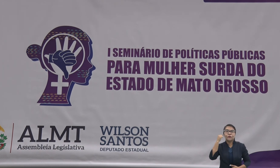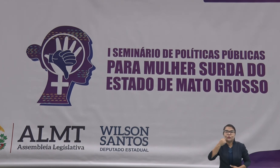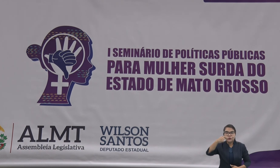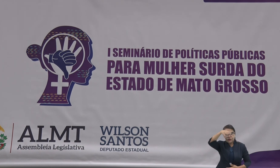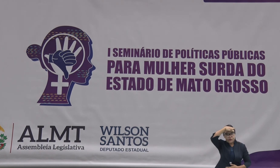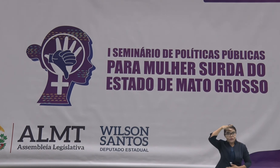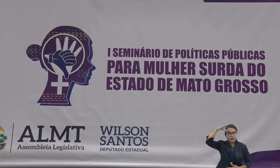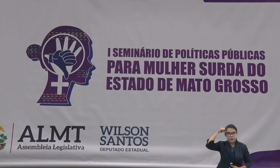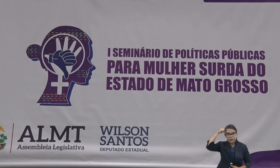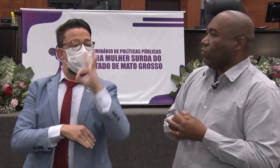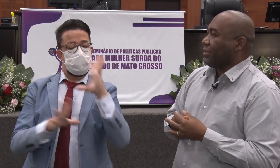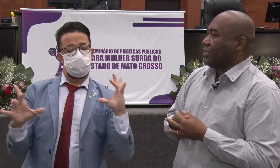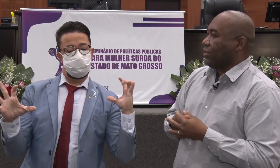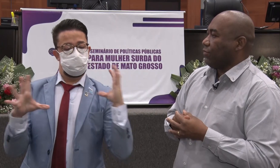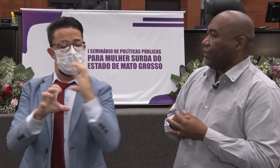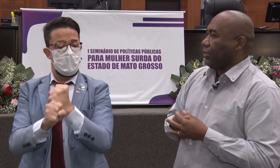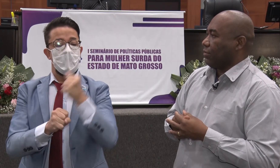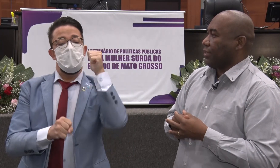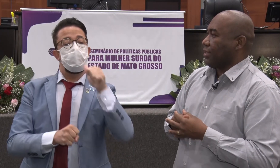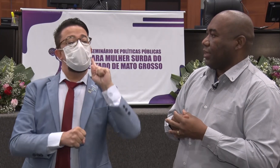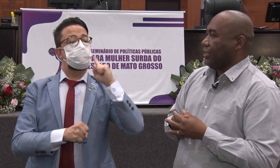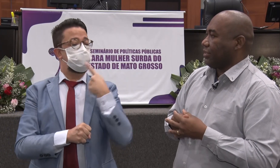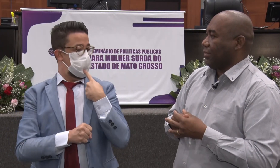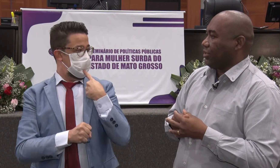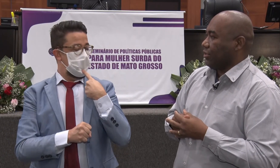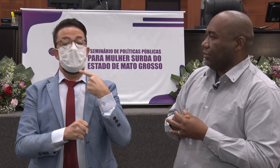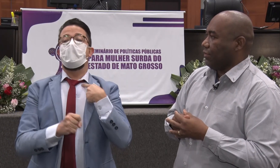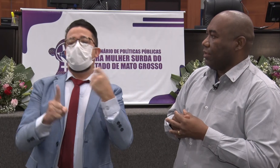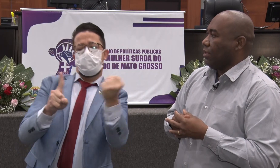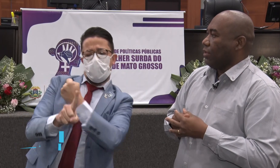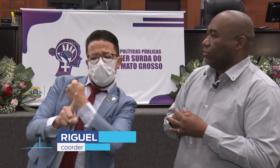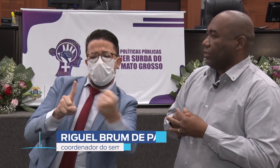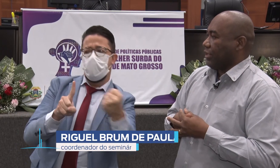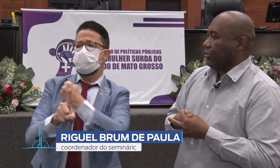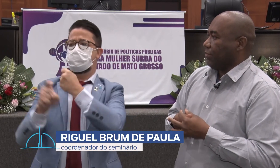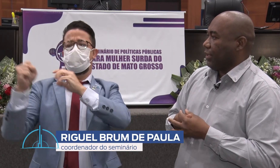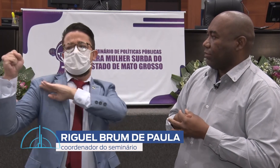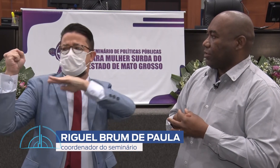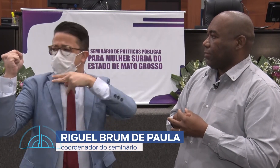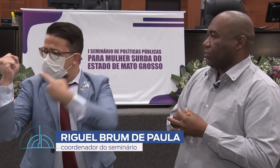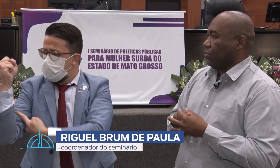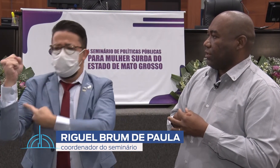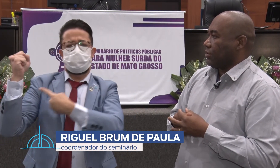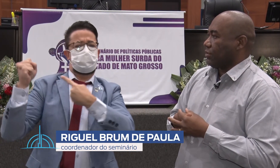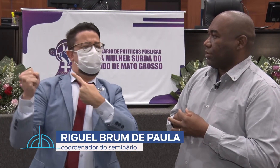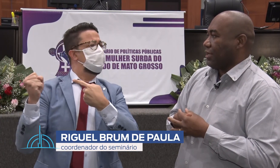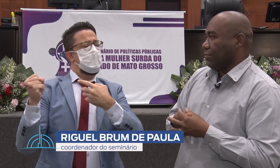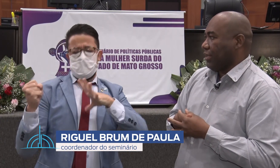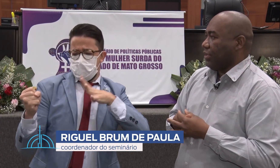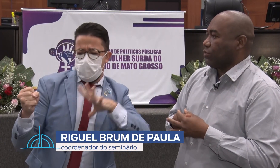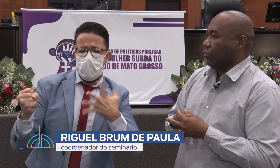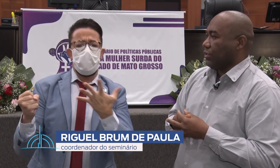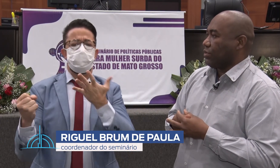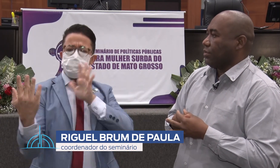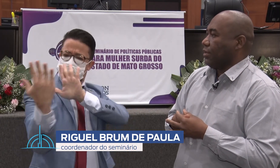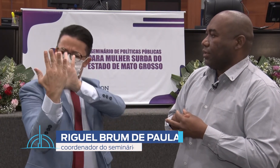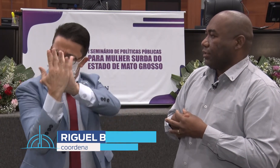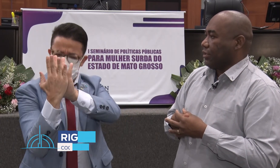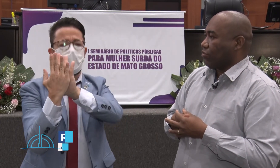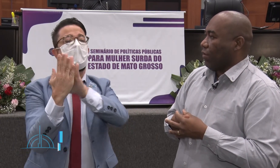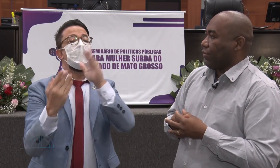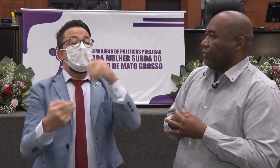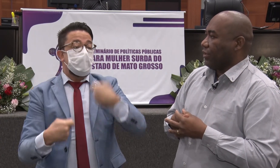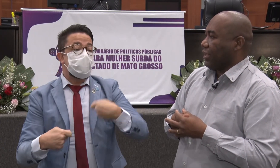de Mato Grosso. Queremos saber como está sendo feita essa estimativa dos atendimentos às pessoas, às mulheres surdas